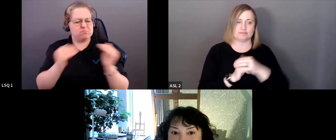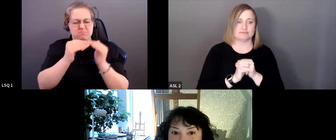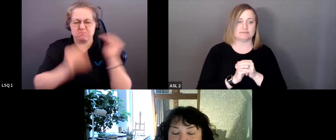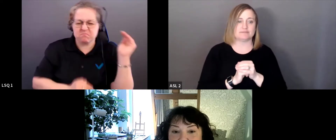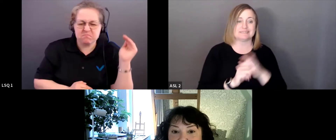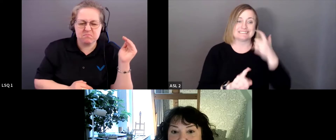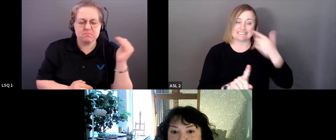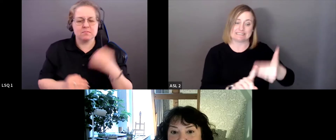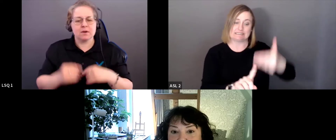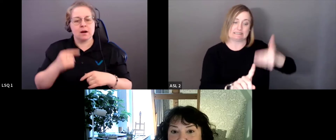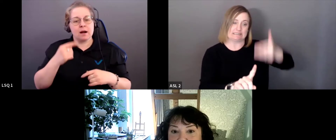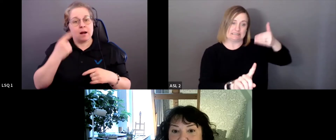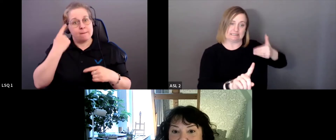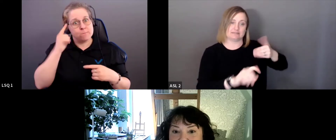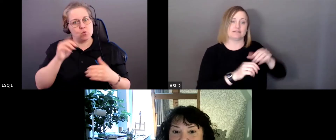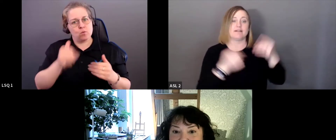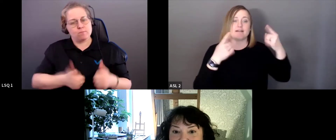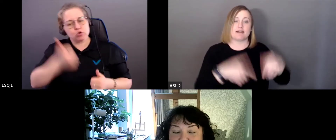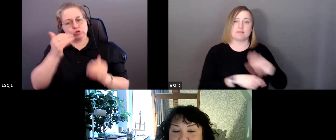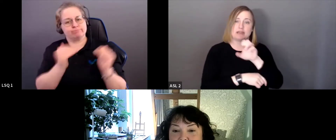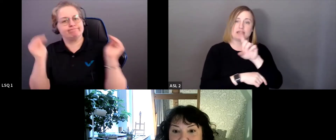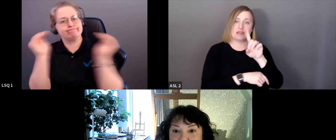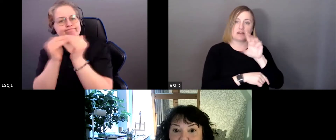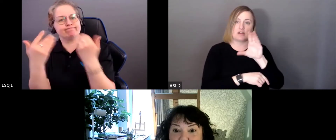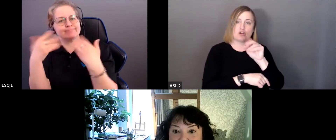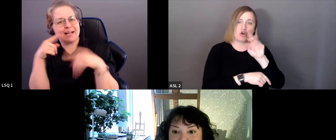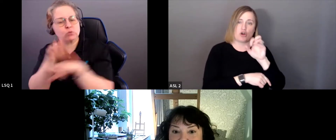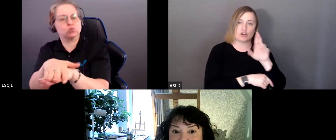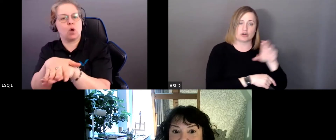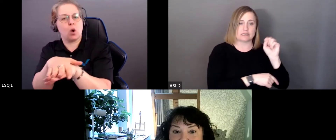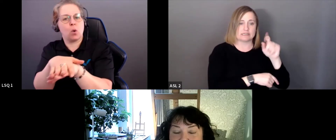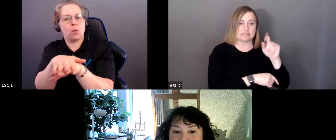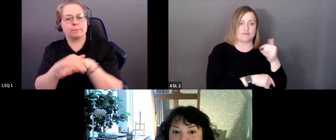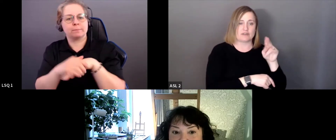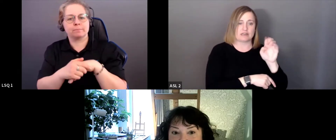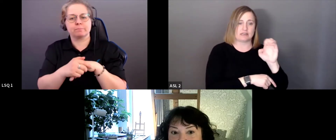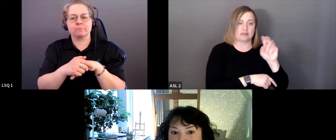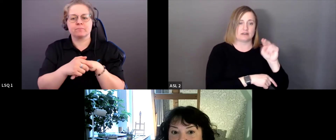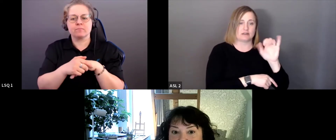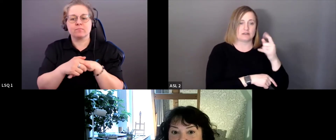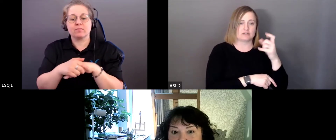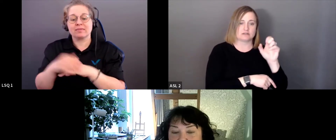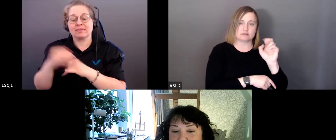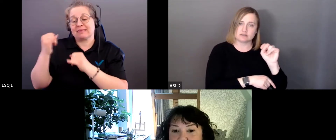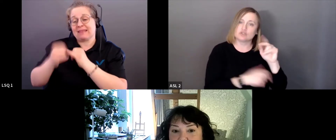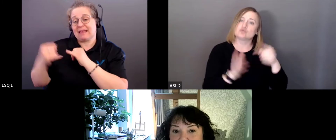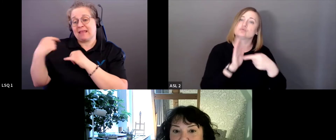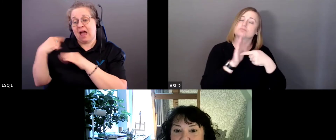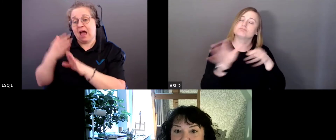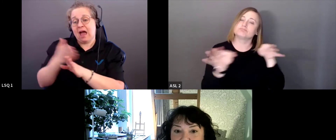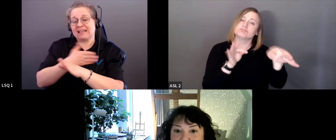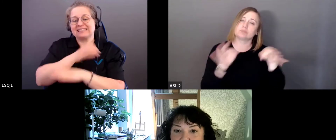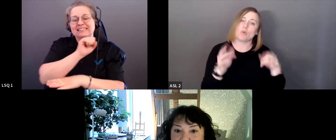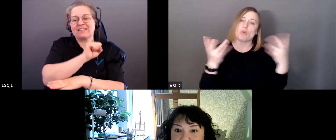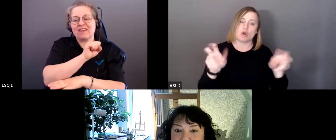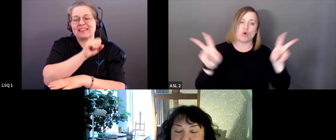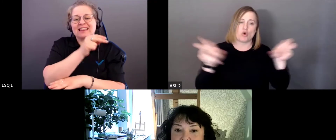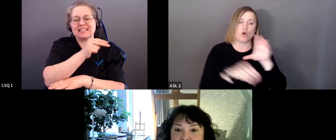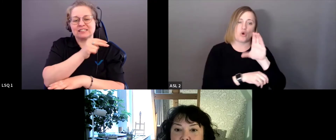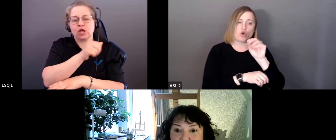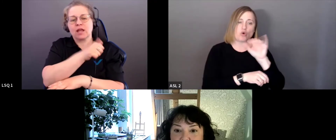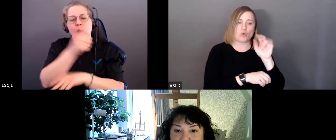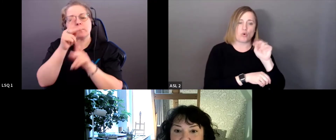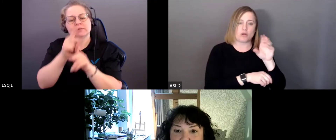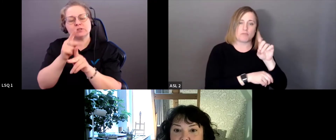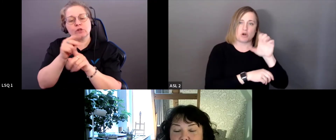Dans les deux premières séances, Stephanie Nixon et Ed Kormer ont présenté un modèle de pièce de monnaie